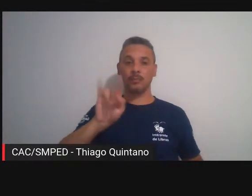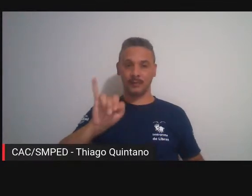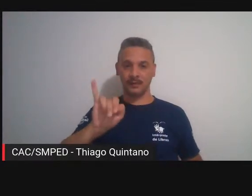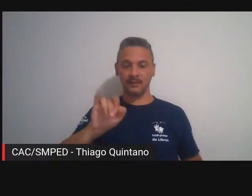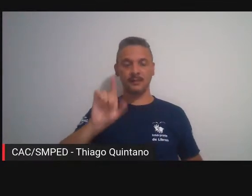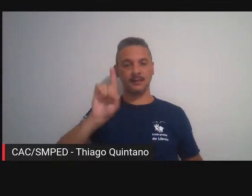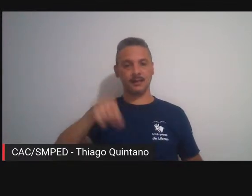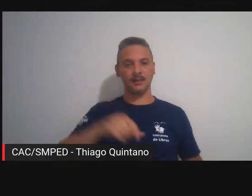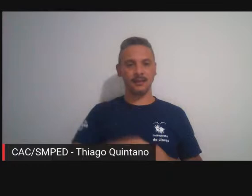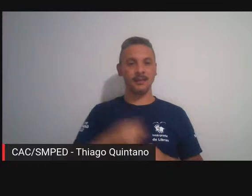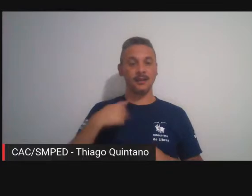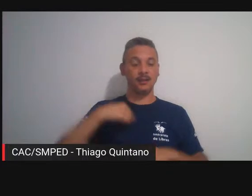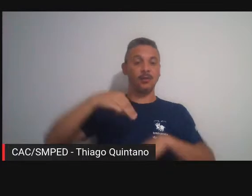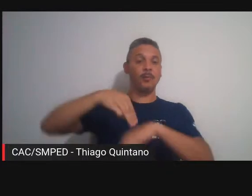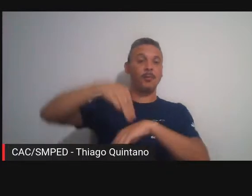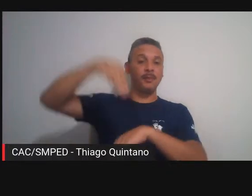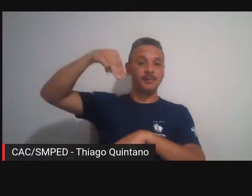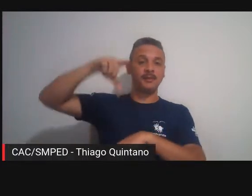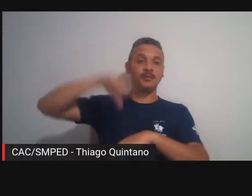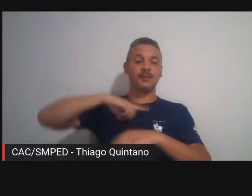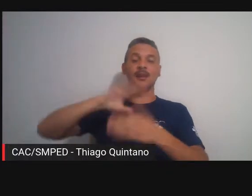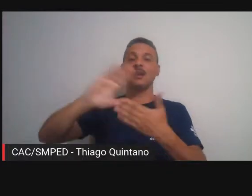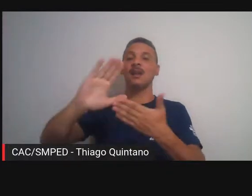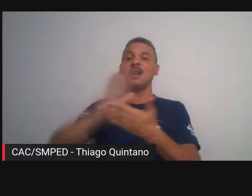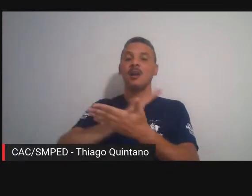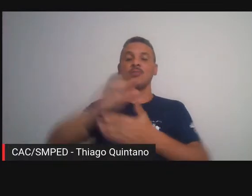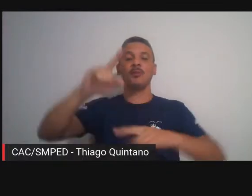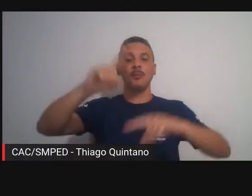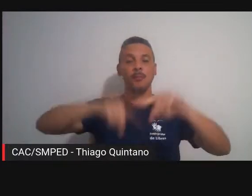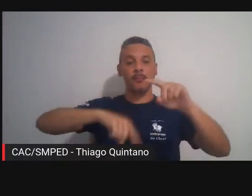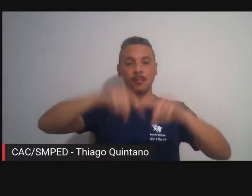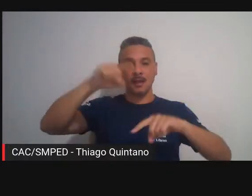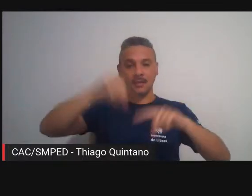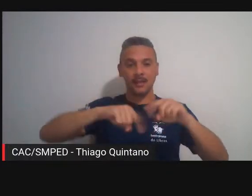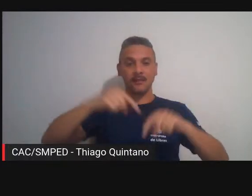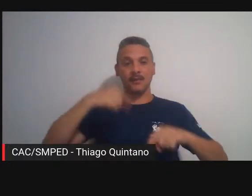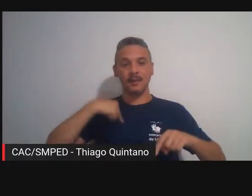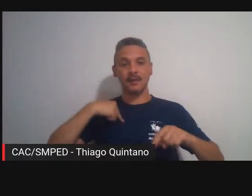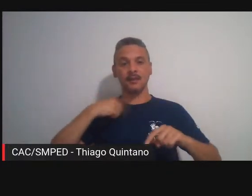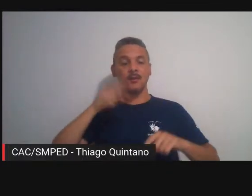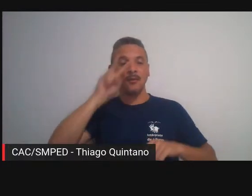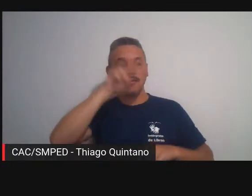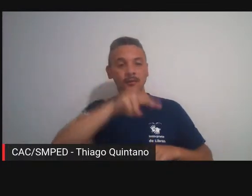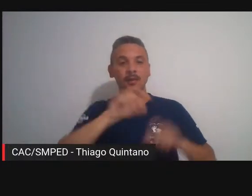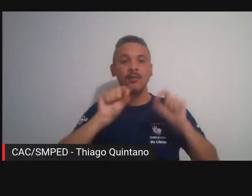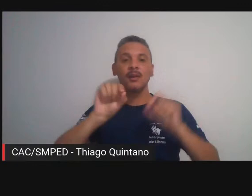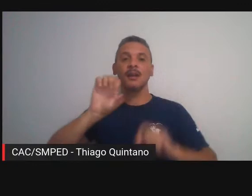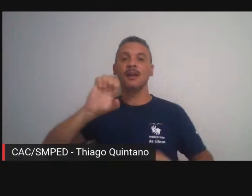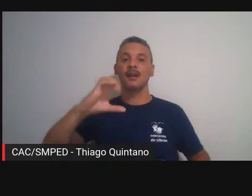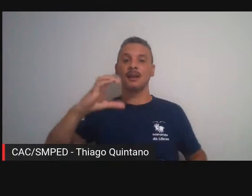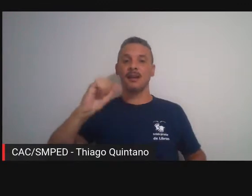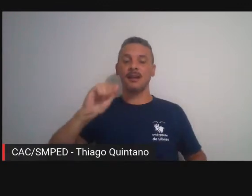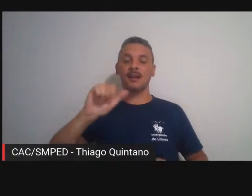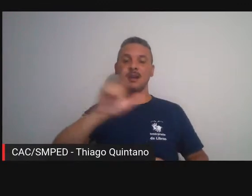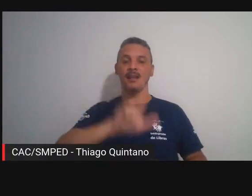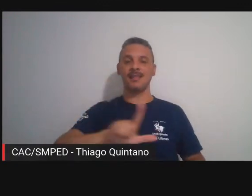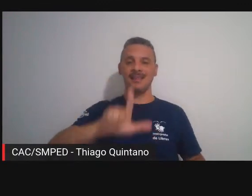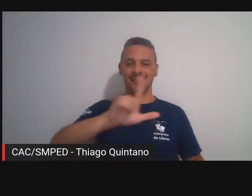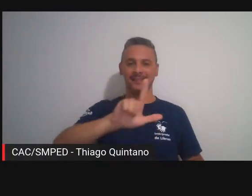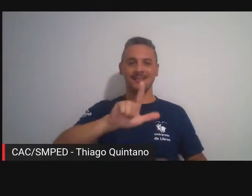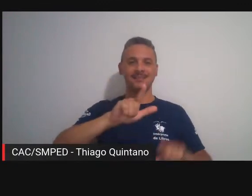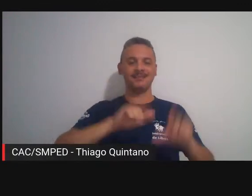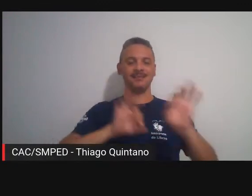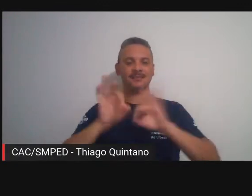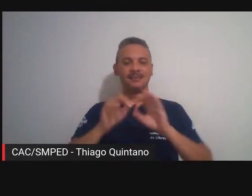o mestrado tinha algumas matérias optativas e eu fui cair na ECA nas letras e fiz um curso de